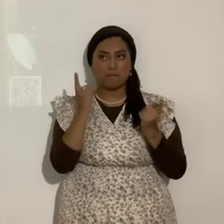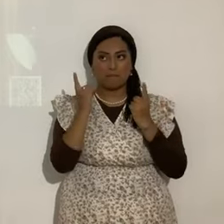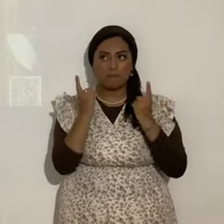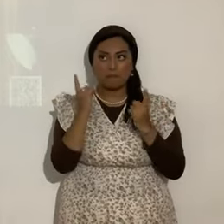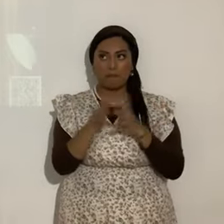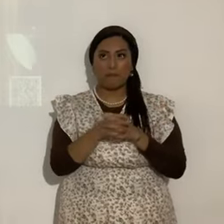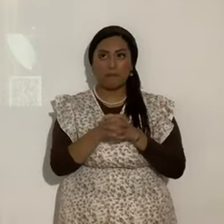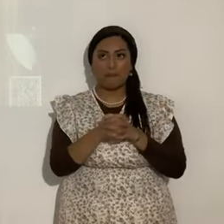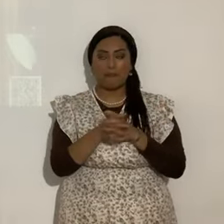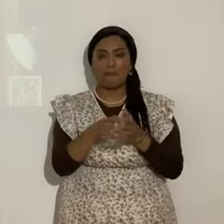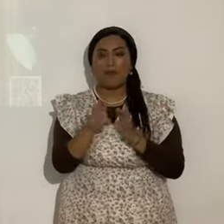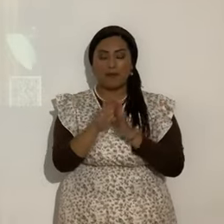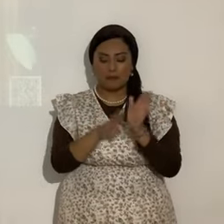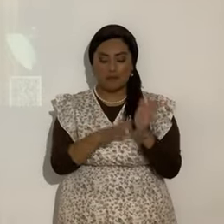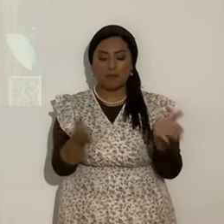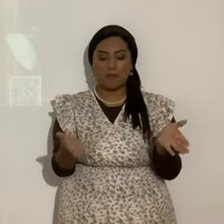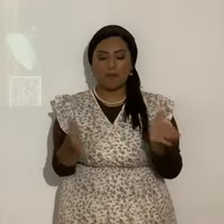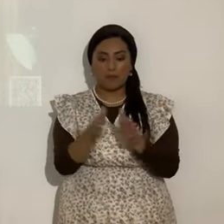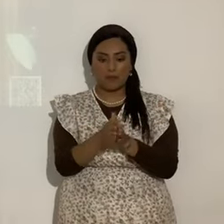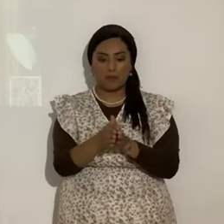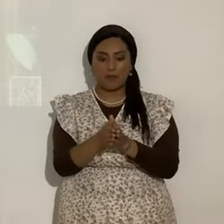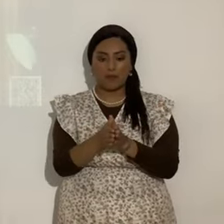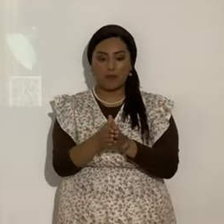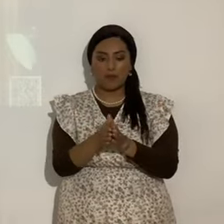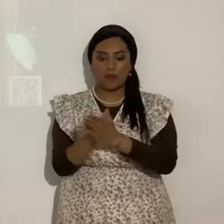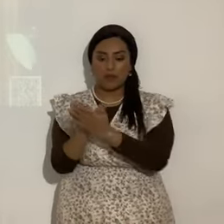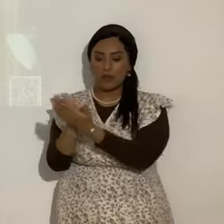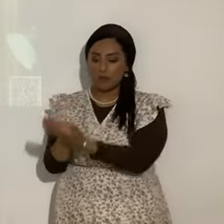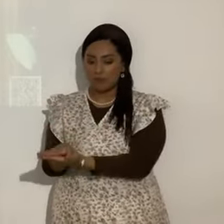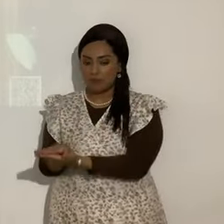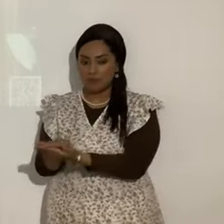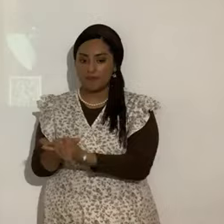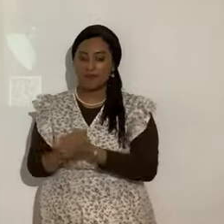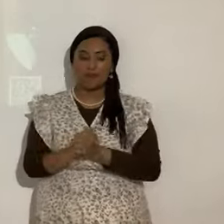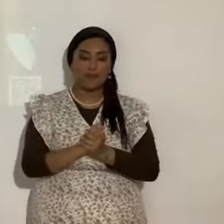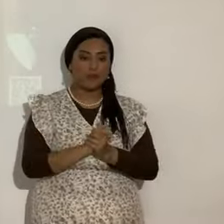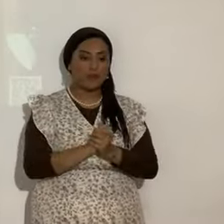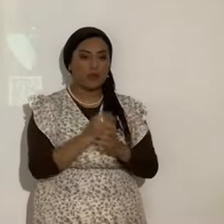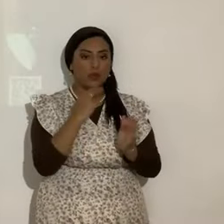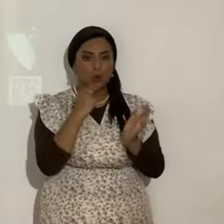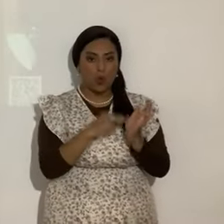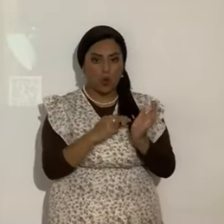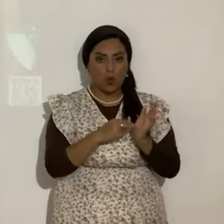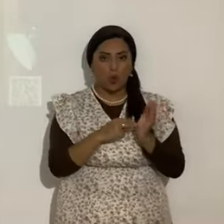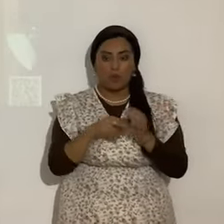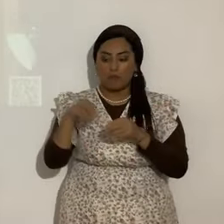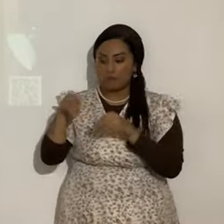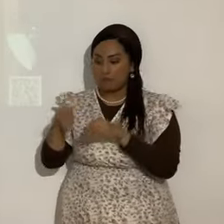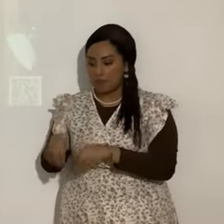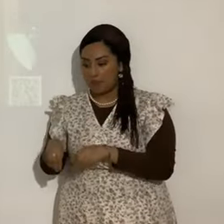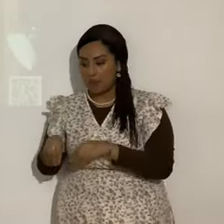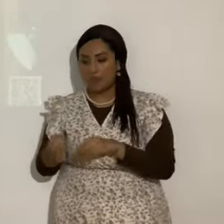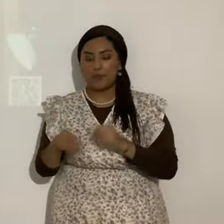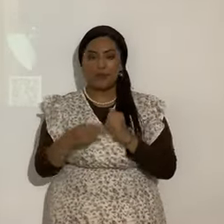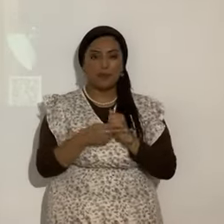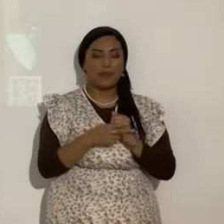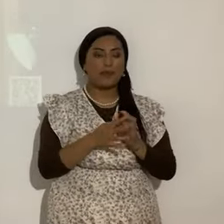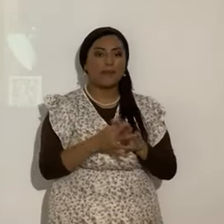cierren su Biblia cierren sus preguntas dejen sus lapiceros marcadores etcétera ahora